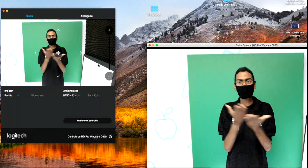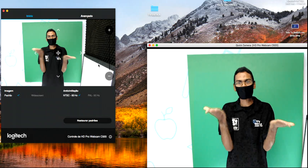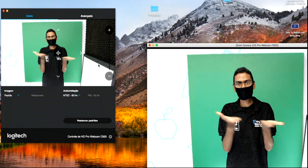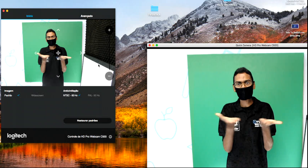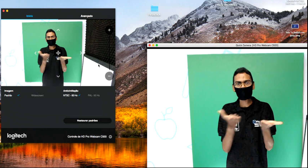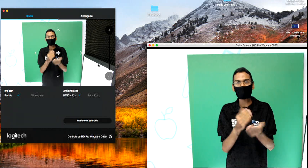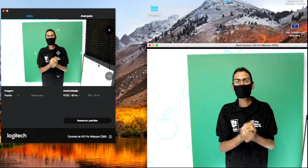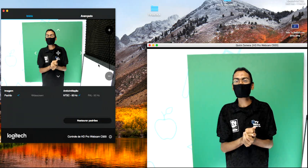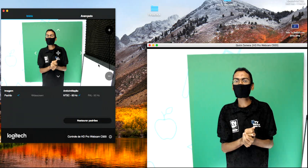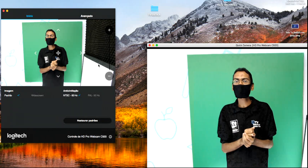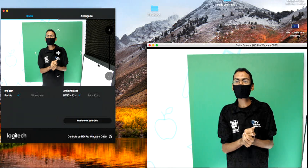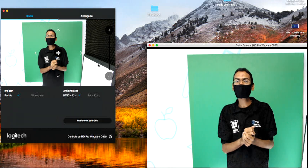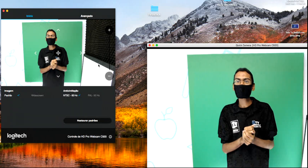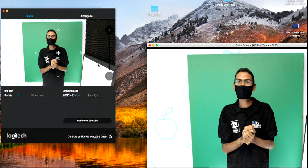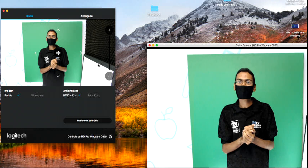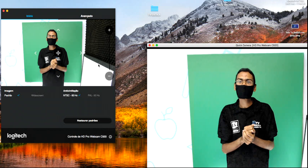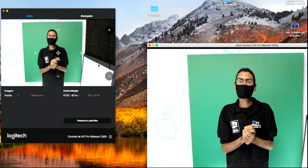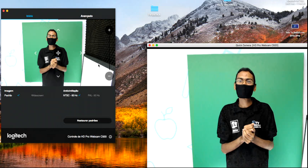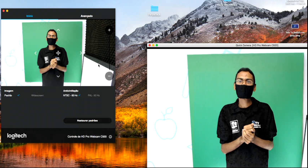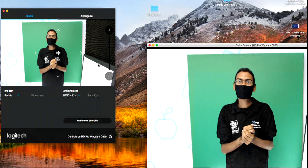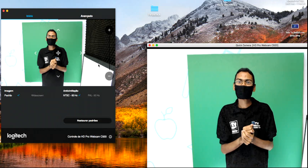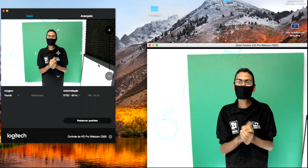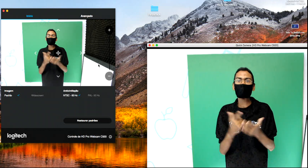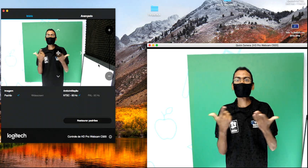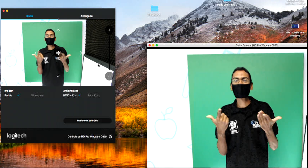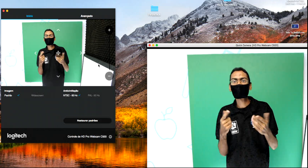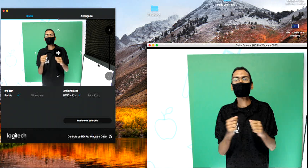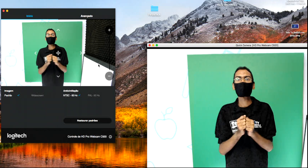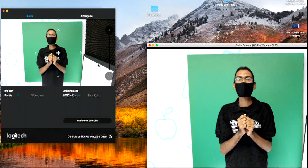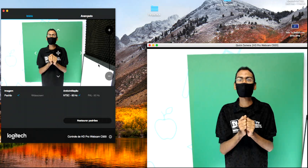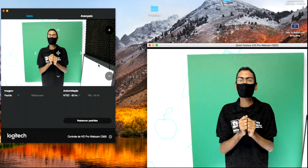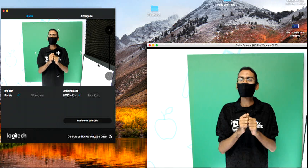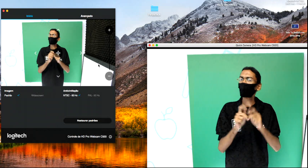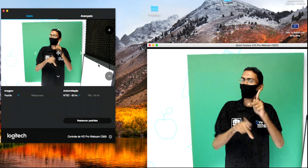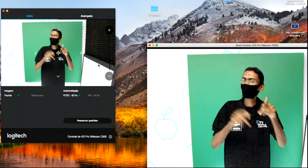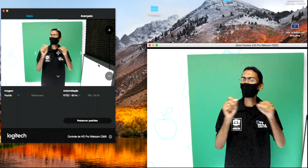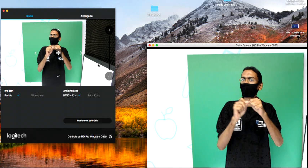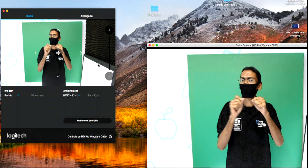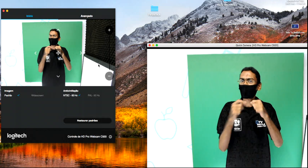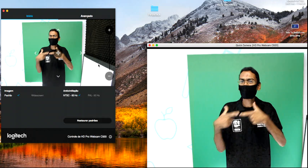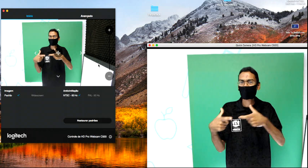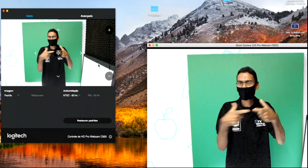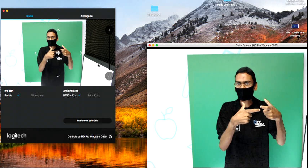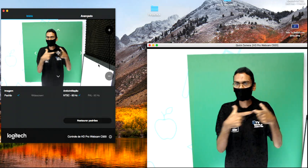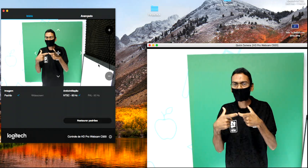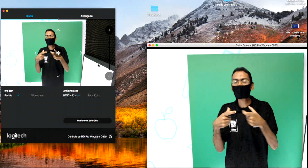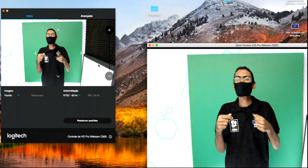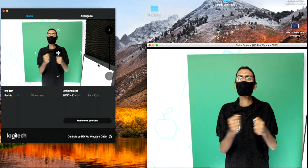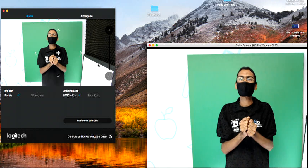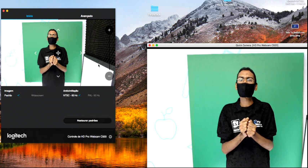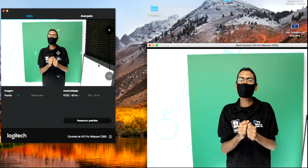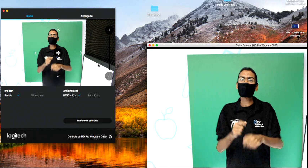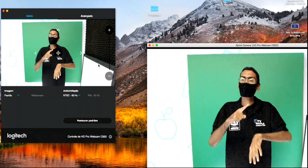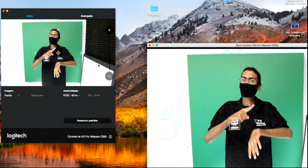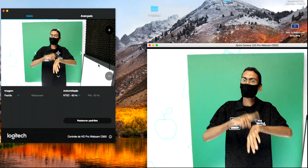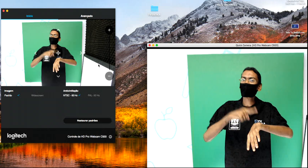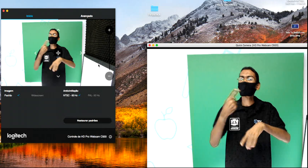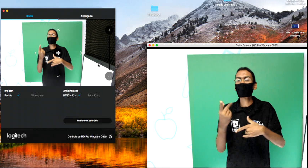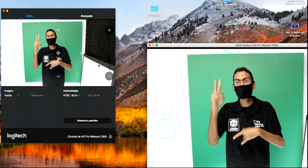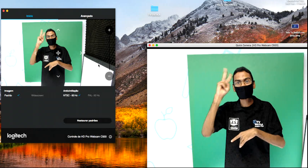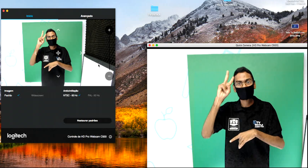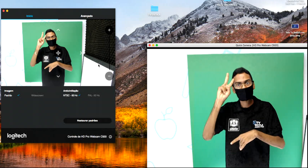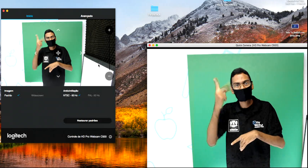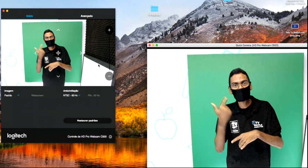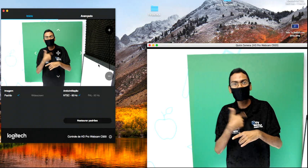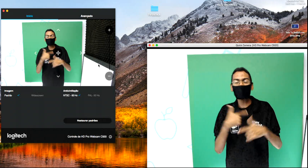A ação das pessoas no tempo e no espaço. O tempo histórico é marcado por grandes acontecimentos